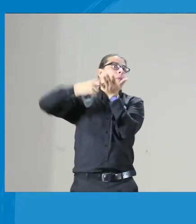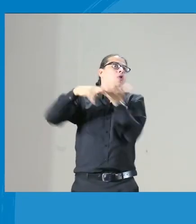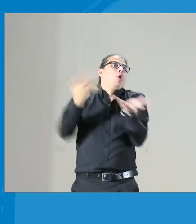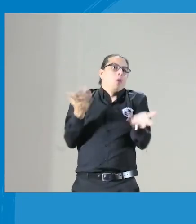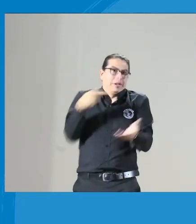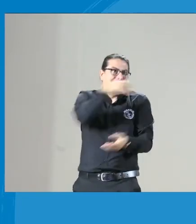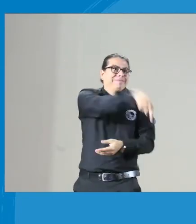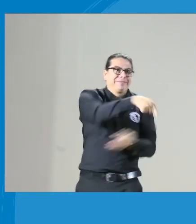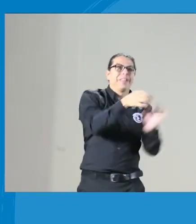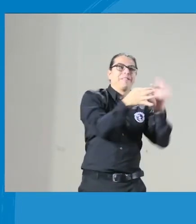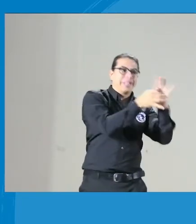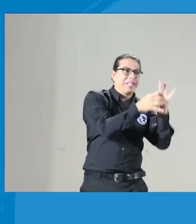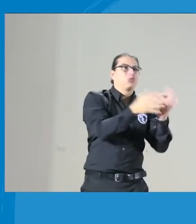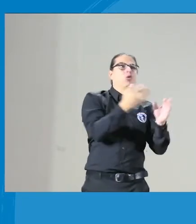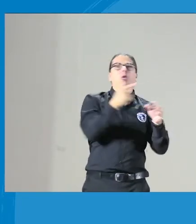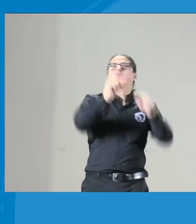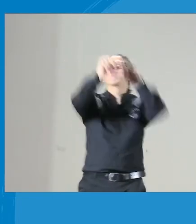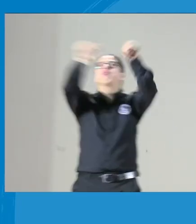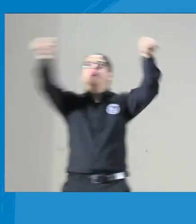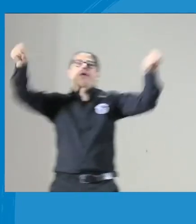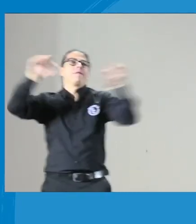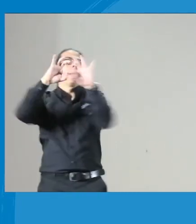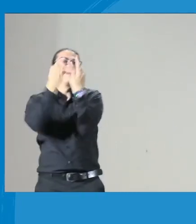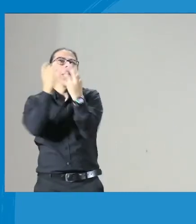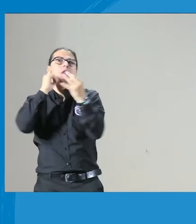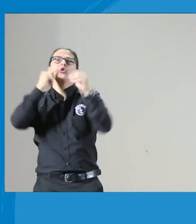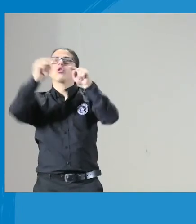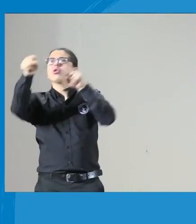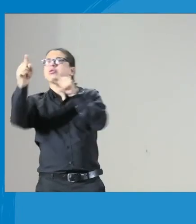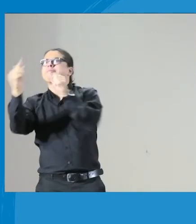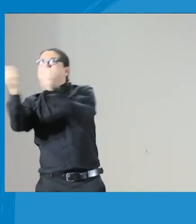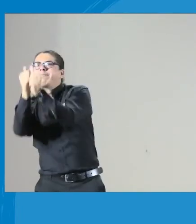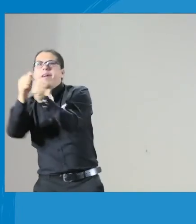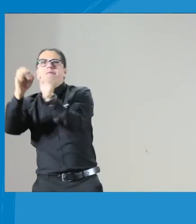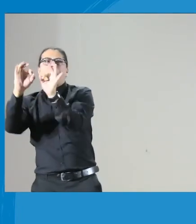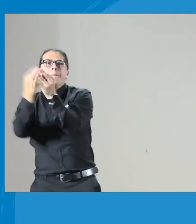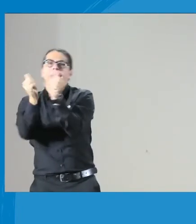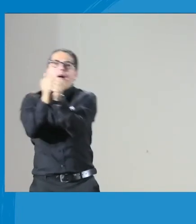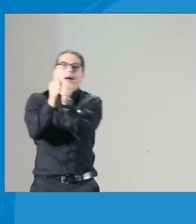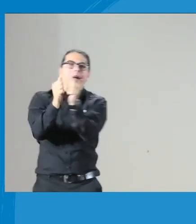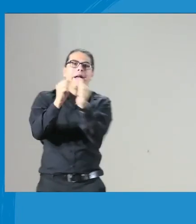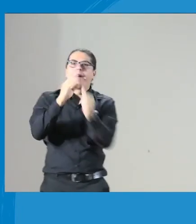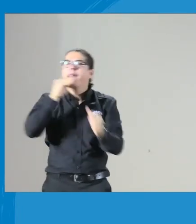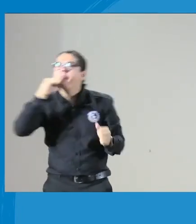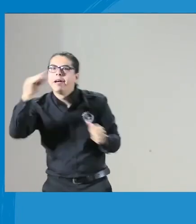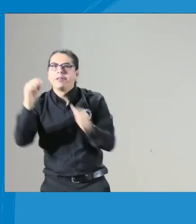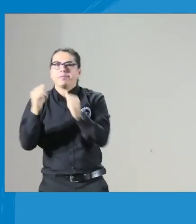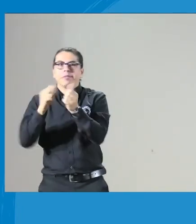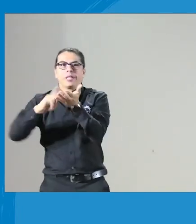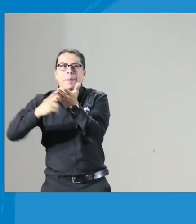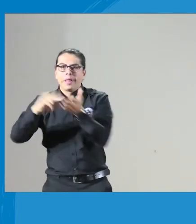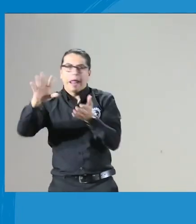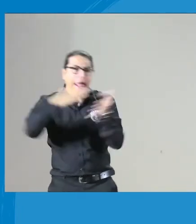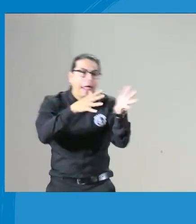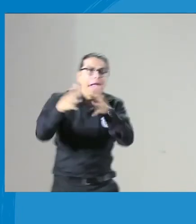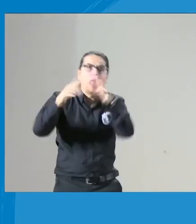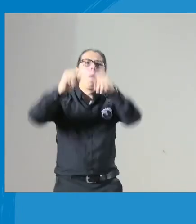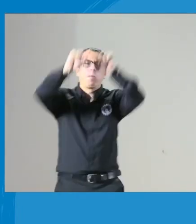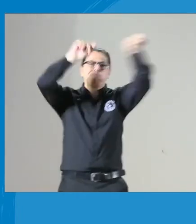surgiendo y no solamente está diciendo todo lo que ha venido surgiendo con Fenascol. Ustedes saben que Fenascol no solamente tiene a los intérpretes,